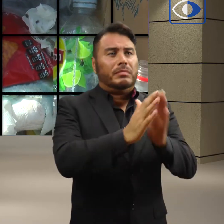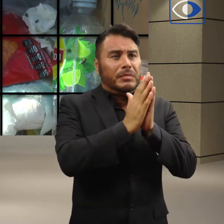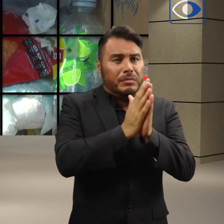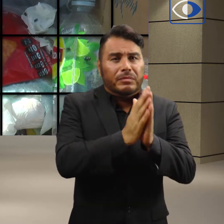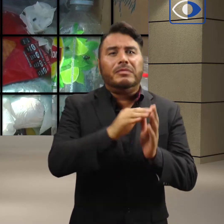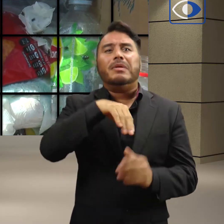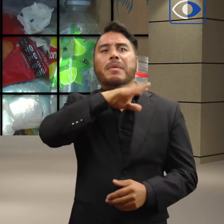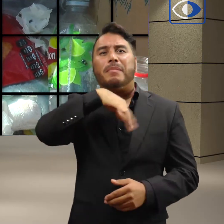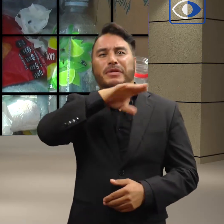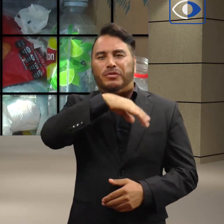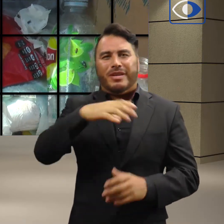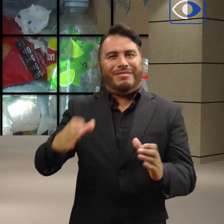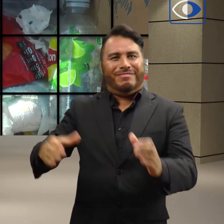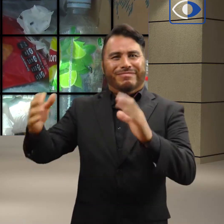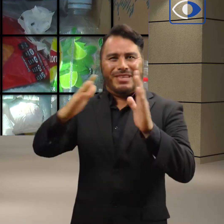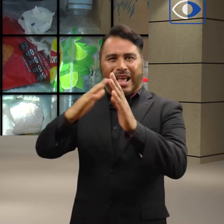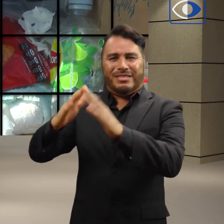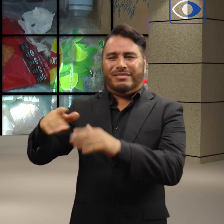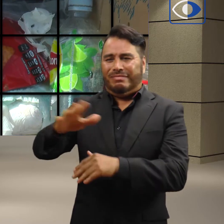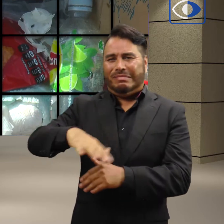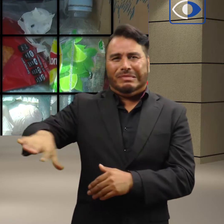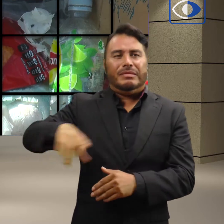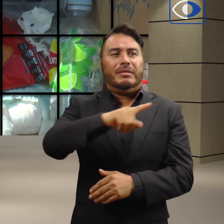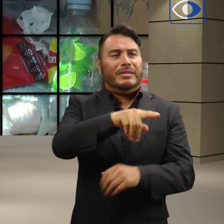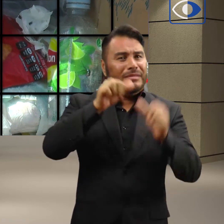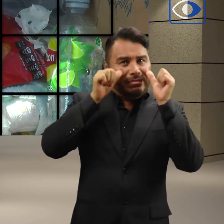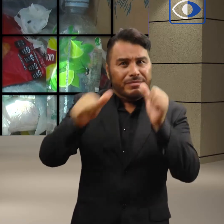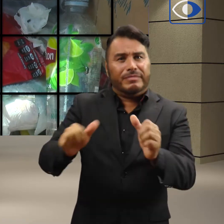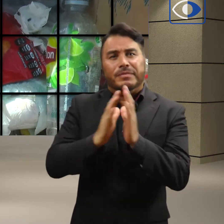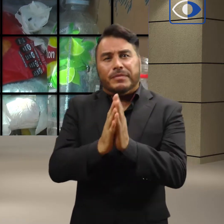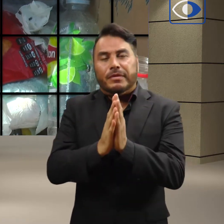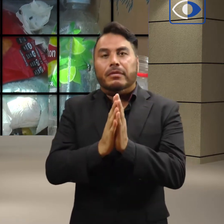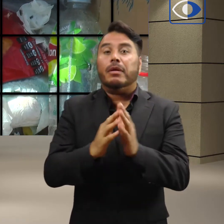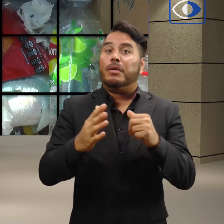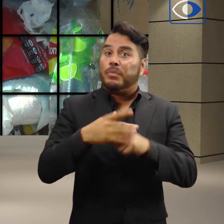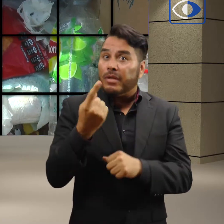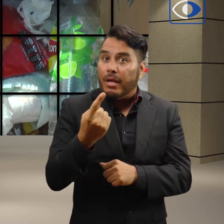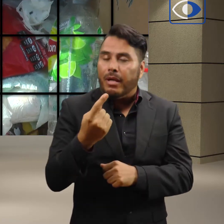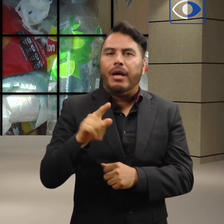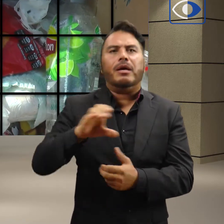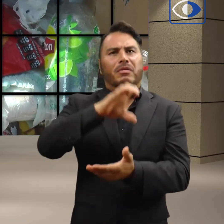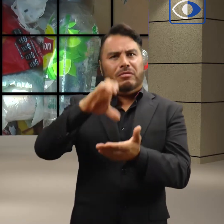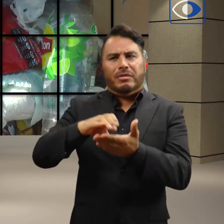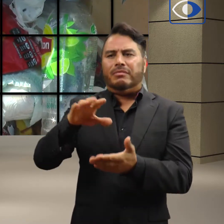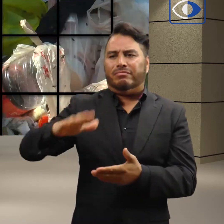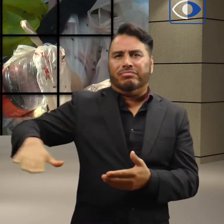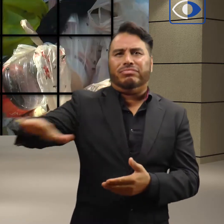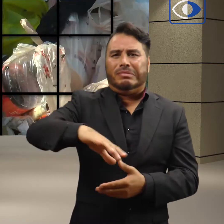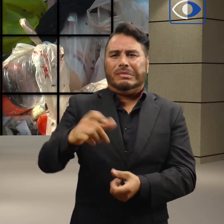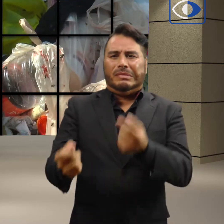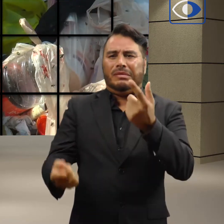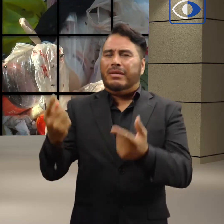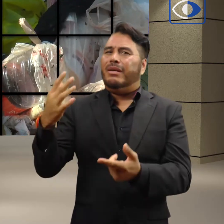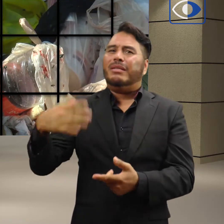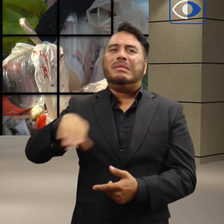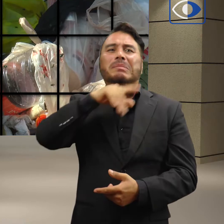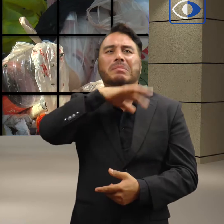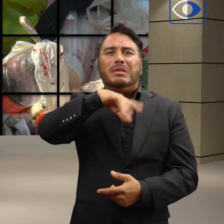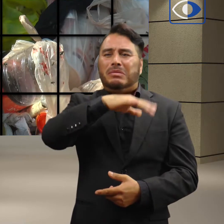que prevalece en relación a la recolección de basura, ya que hay colonias donde deben esperar meses para que se les preste el servicio.